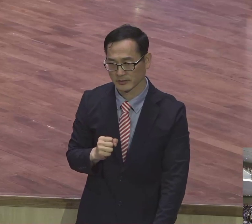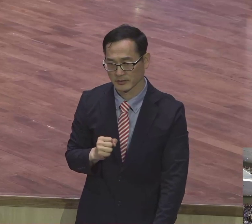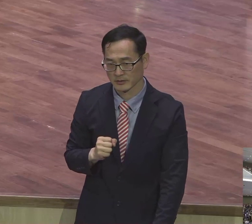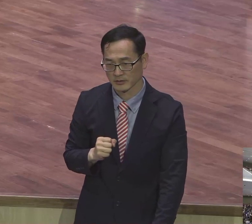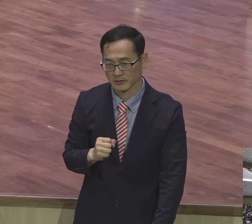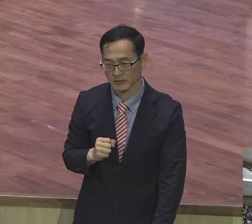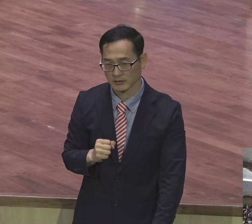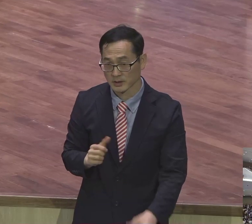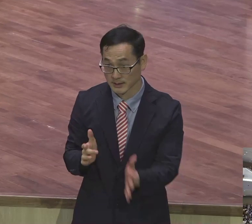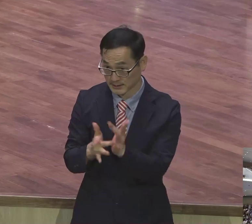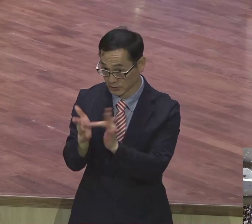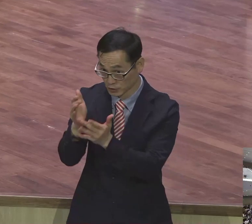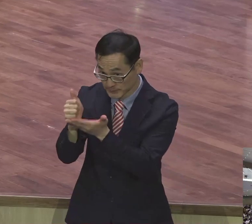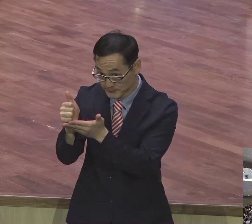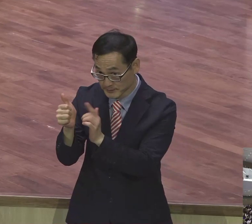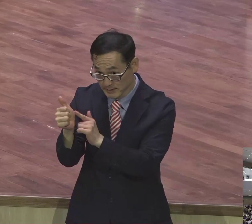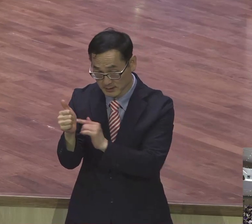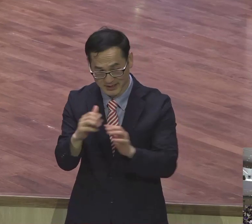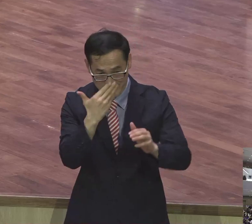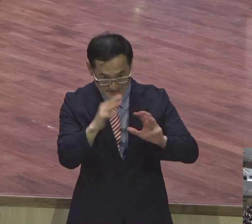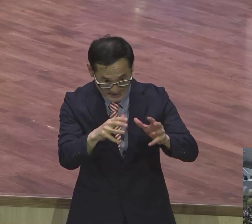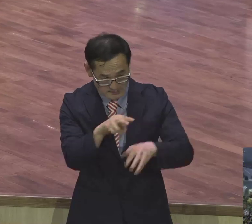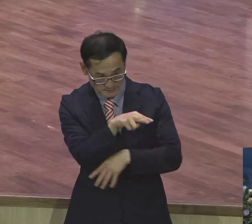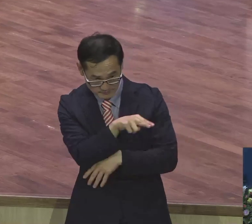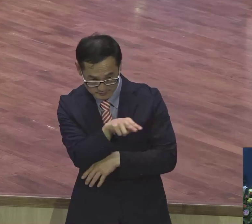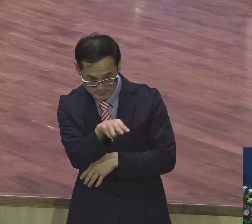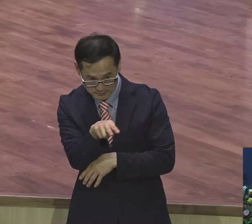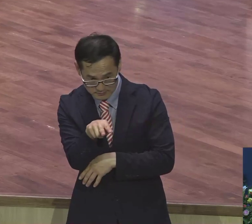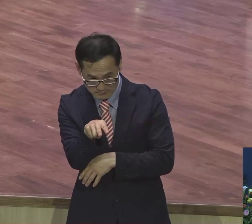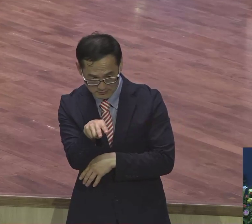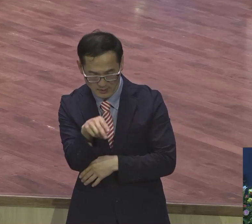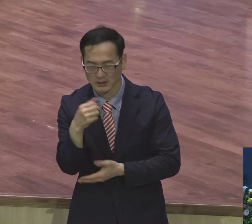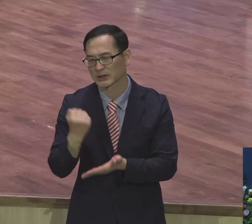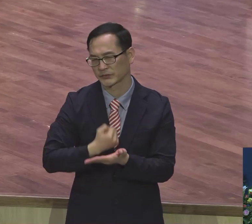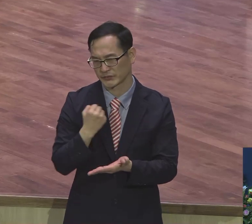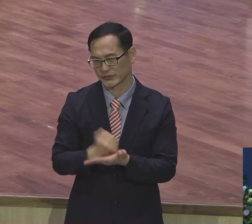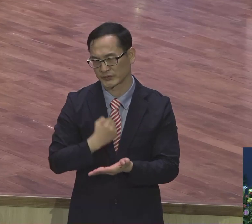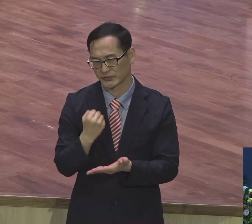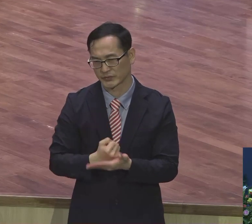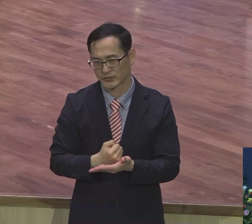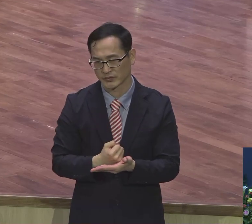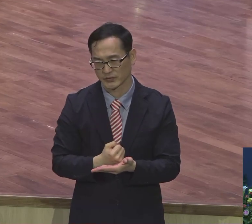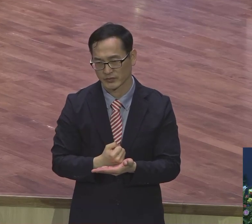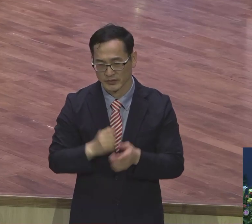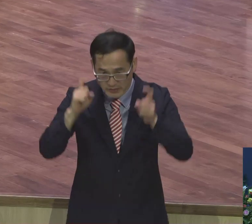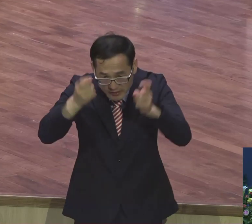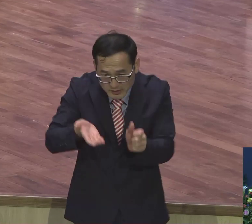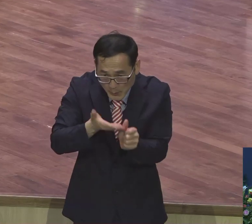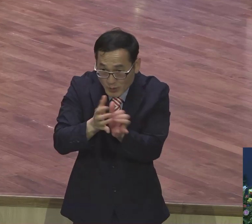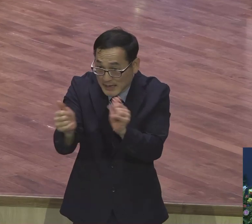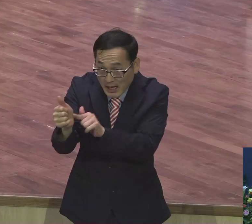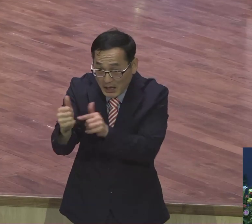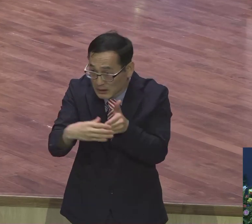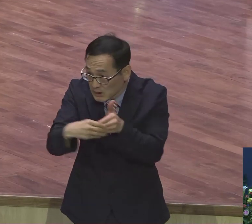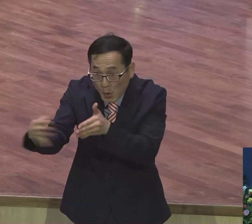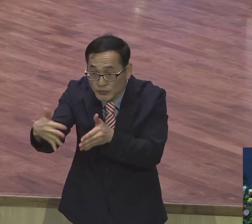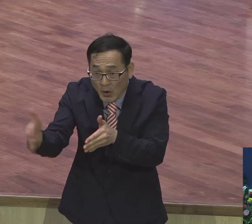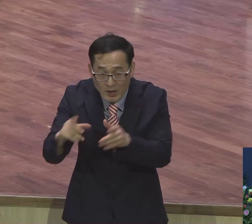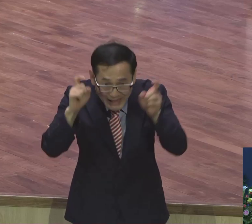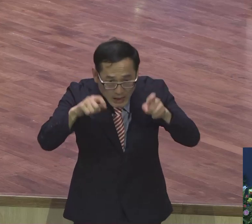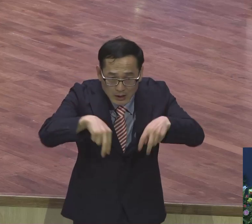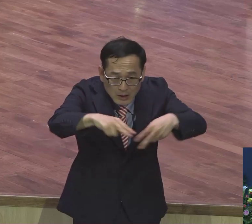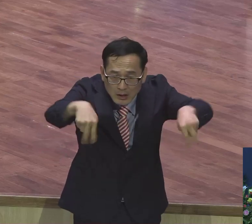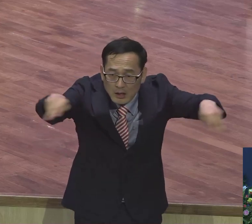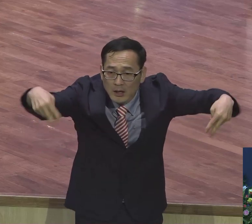예수님이 본 이스라엘 백성들의 모습이 목잡는 양 같이 기진 하므라 지금